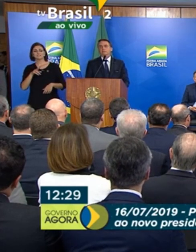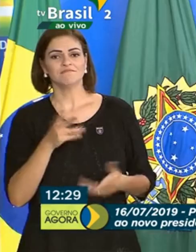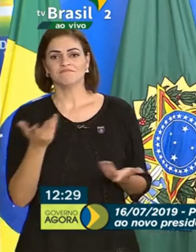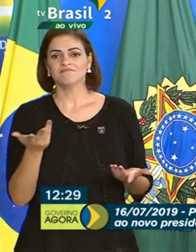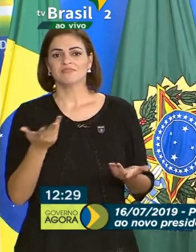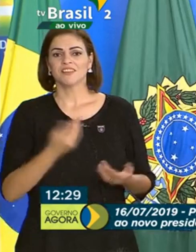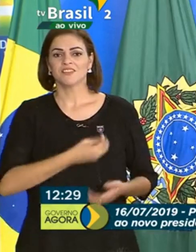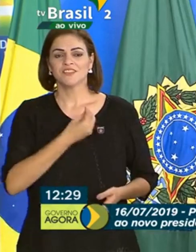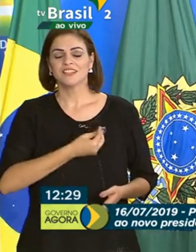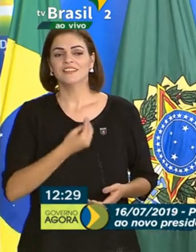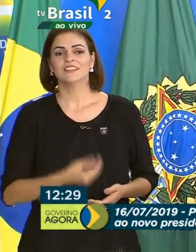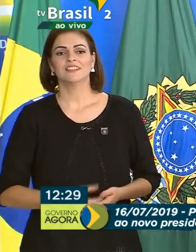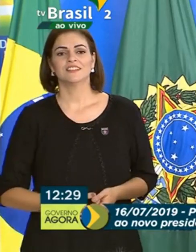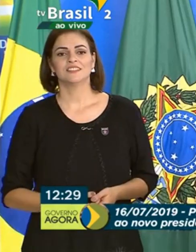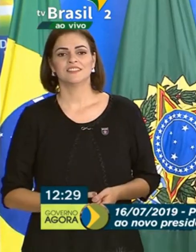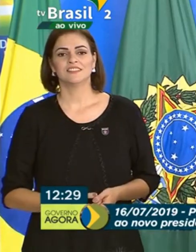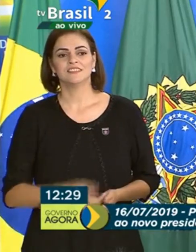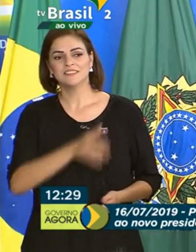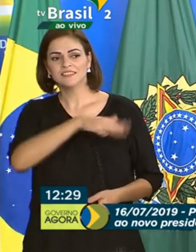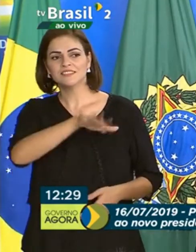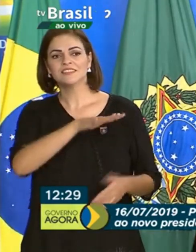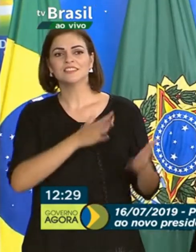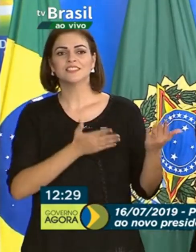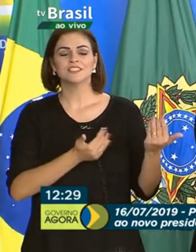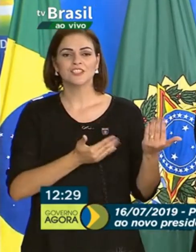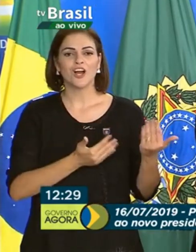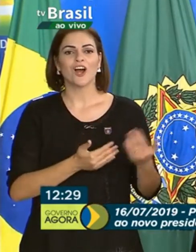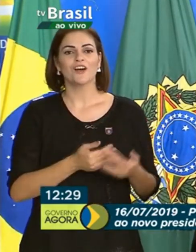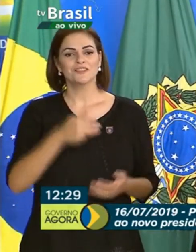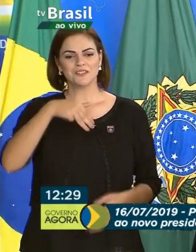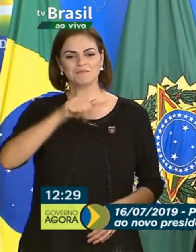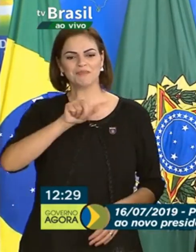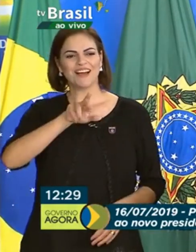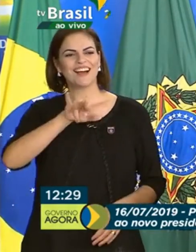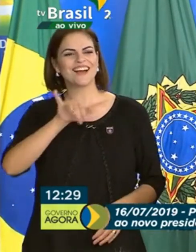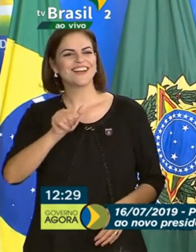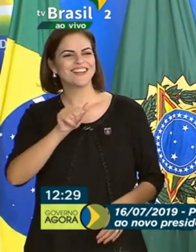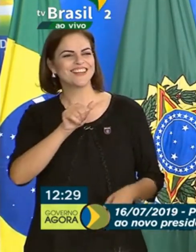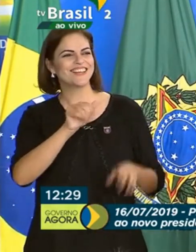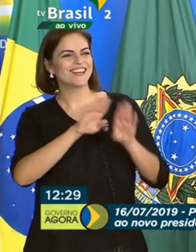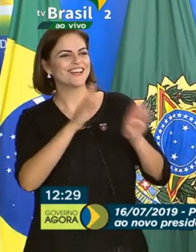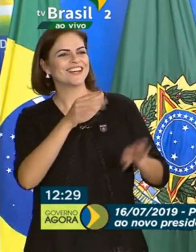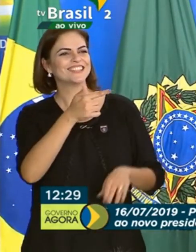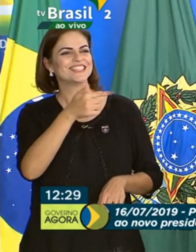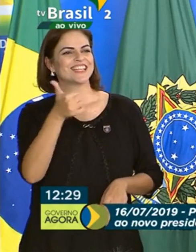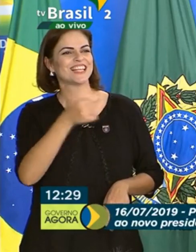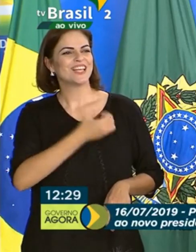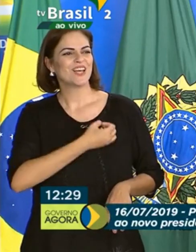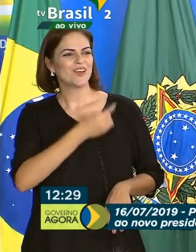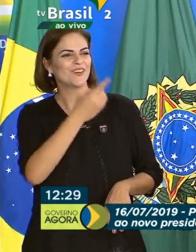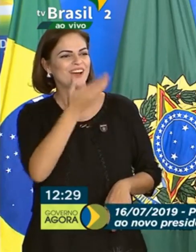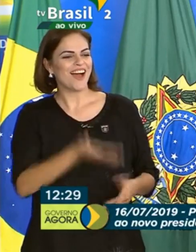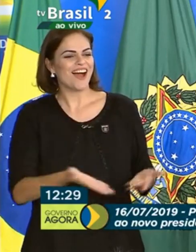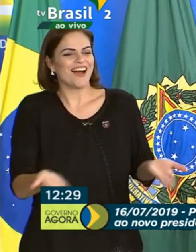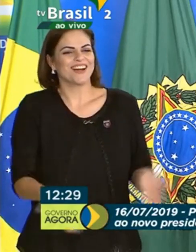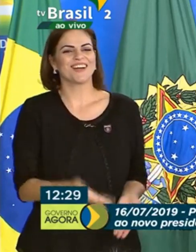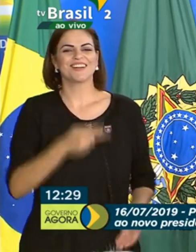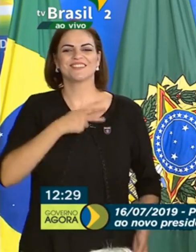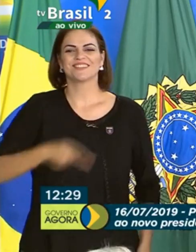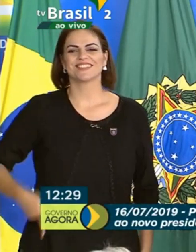e vi que, daquela garotada, da dona Maria, 71, temos um presidente do BRDS.